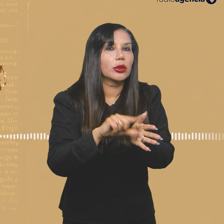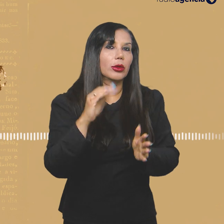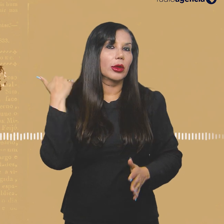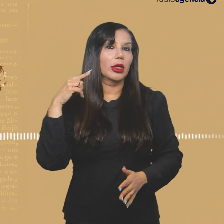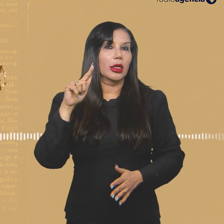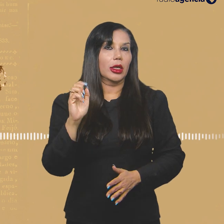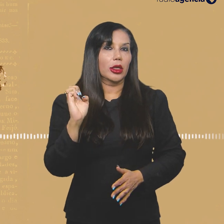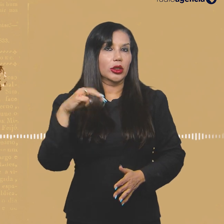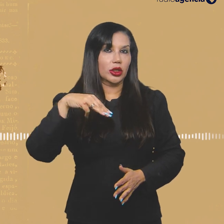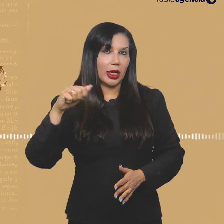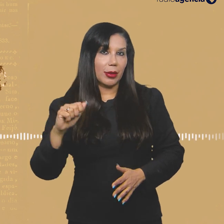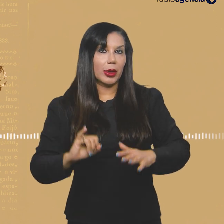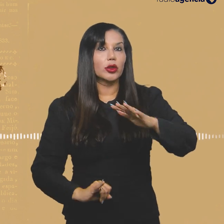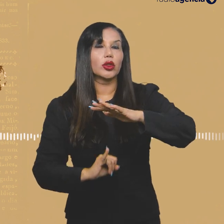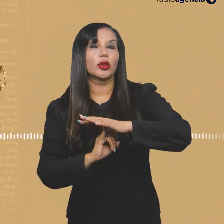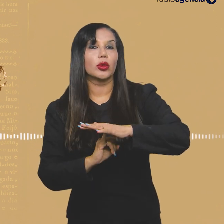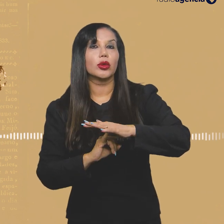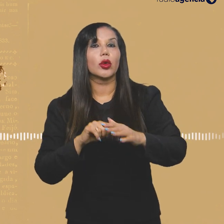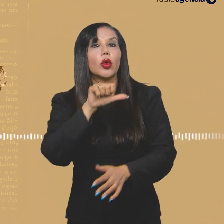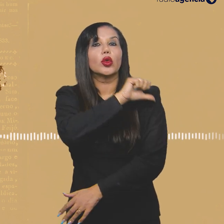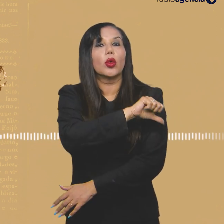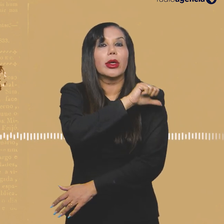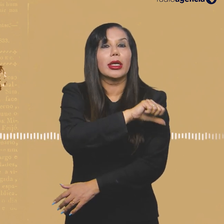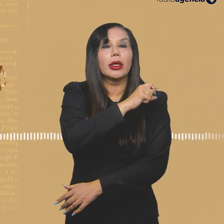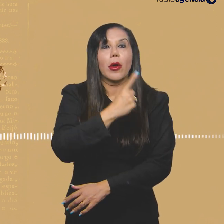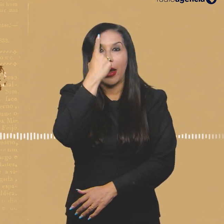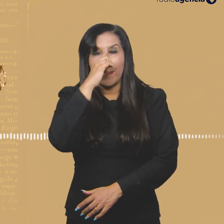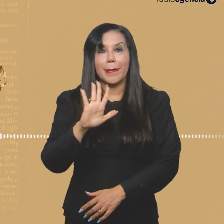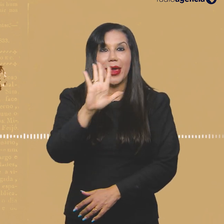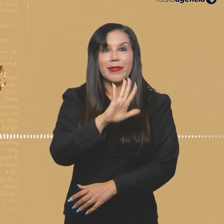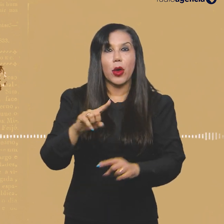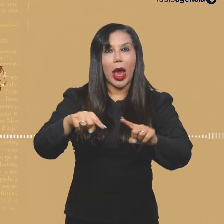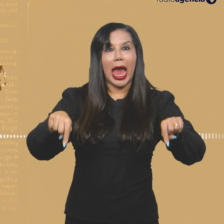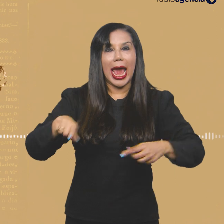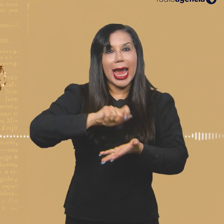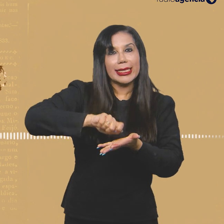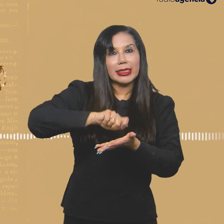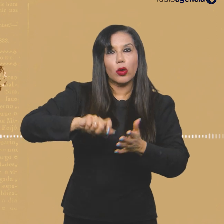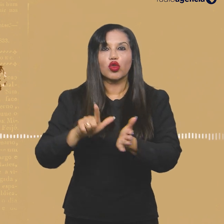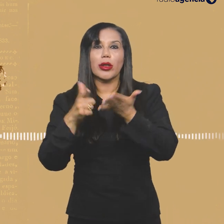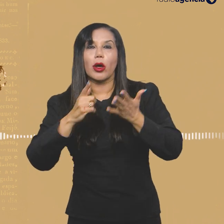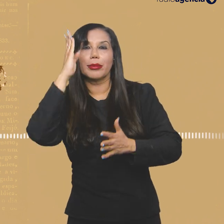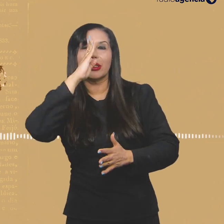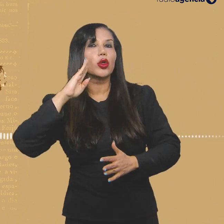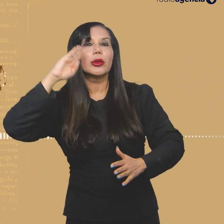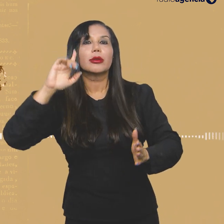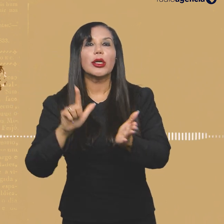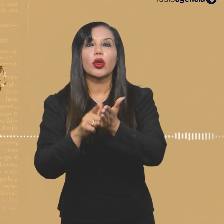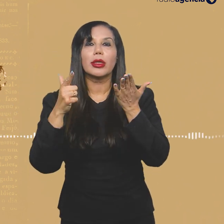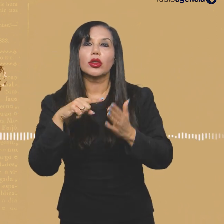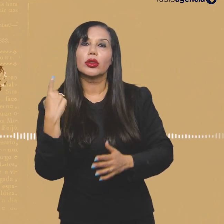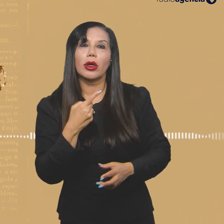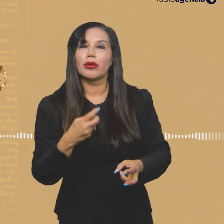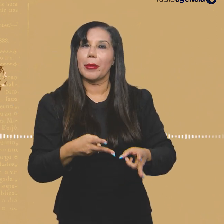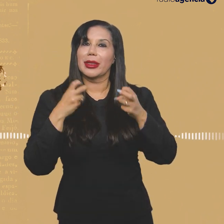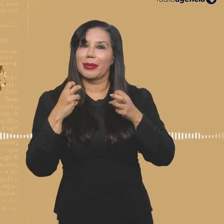recentes que o GEMA, o Instituto Flávio Rio de Janeiro, fez com o perfil das redações brasileiras nos principais jornais e a gente vai ver